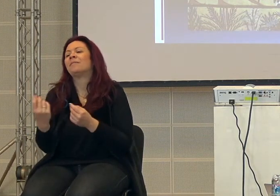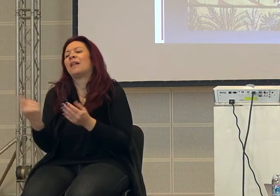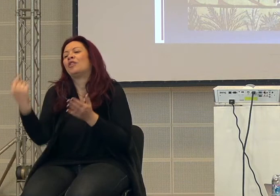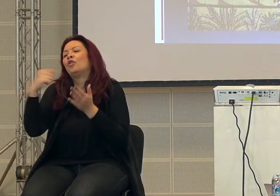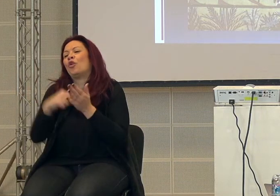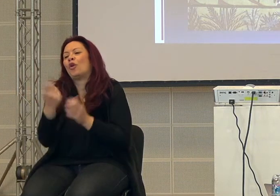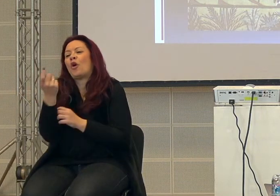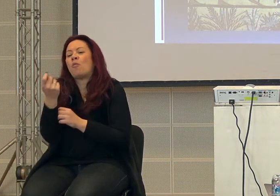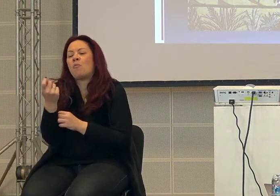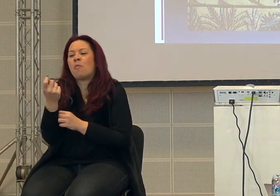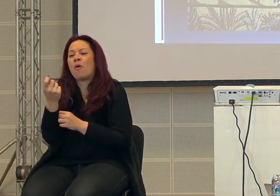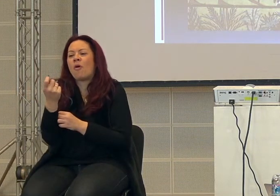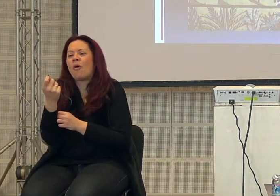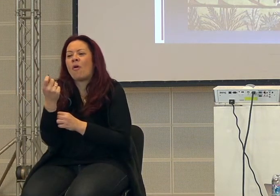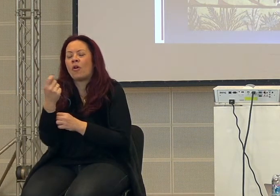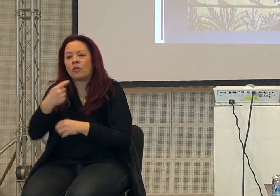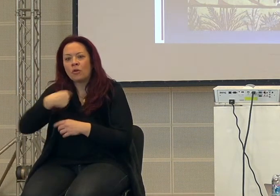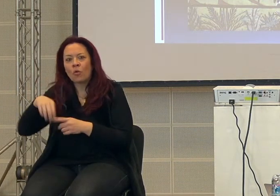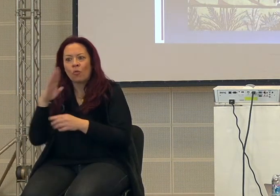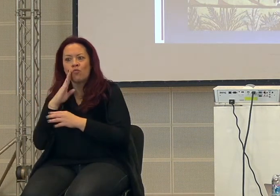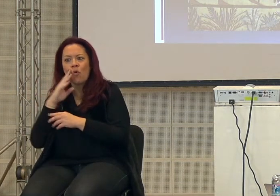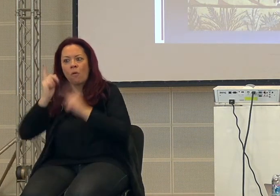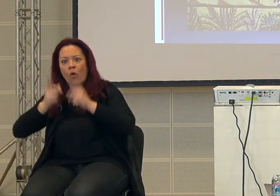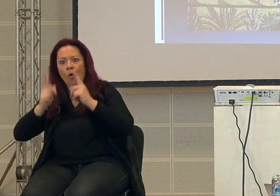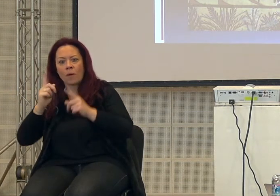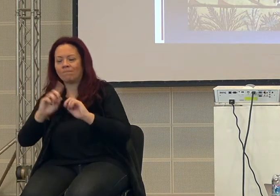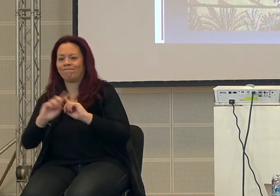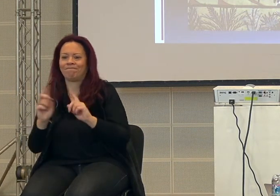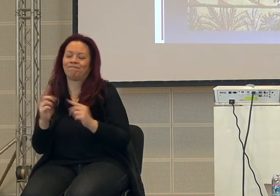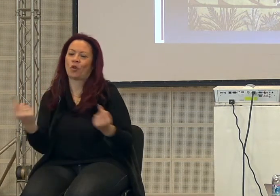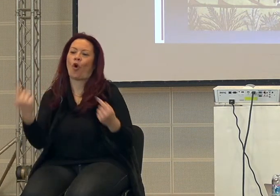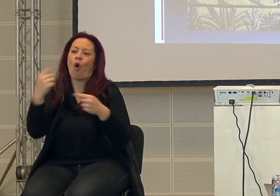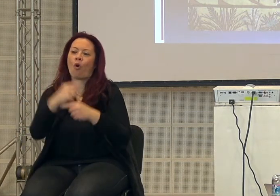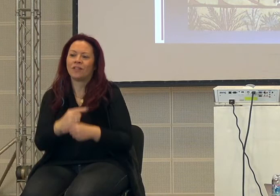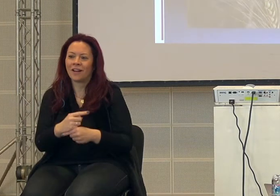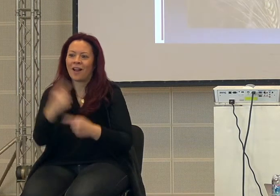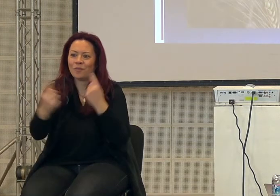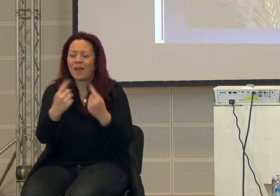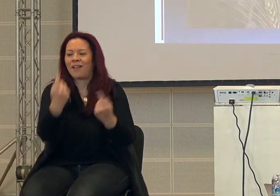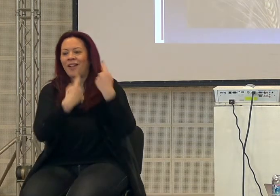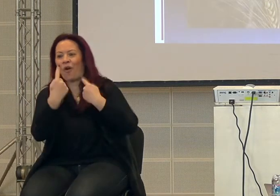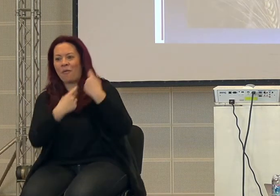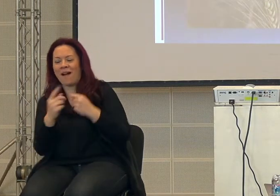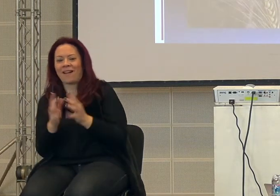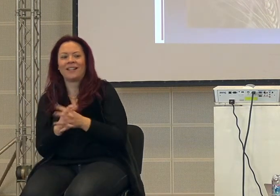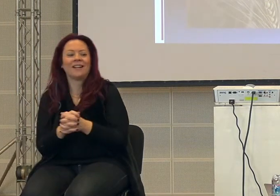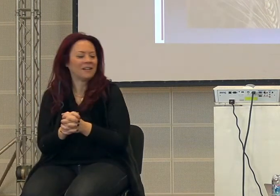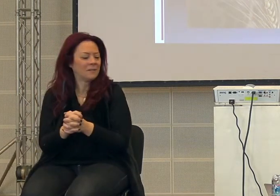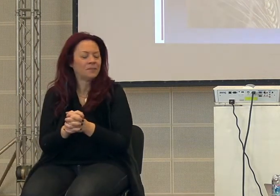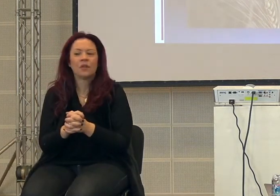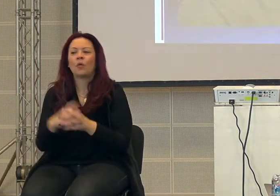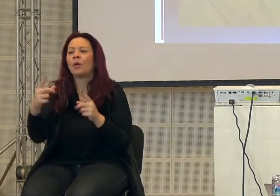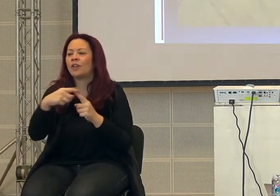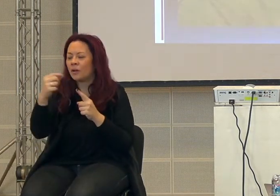noi sempre i solidi che comandiamo tutto, ma a volte possiamo anche essere usati. Adesso questo è il